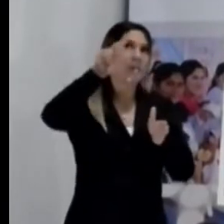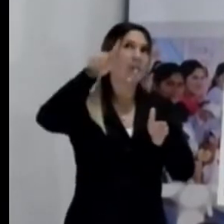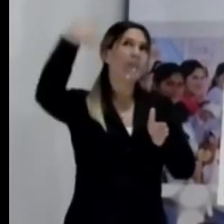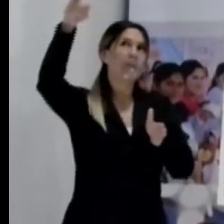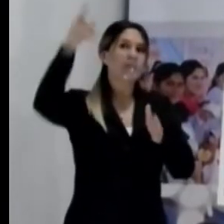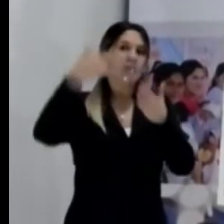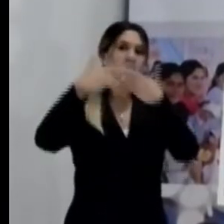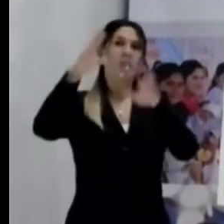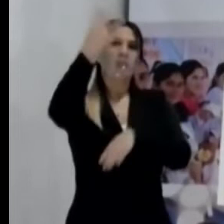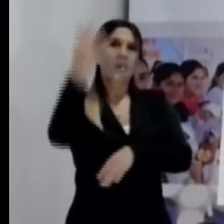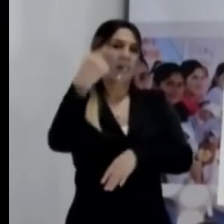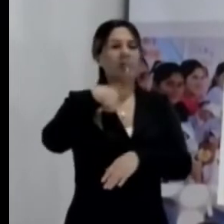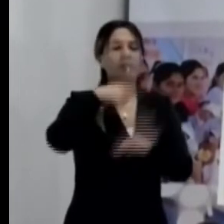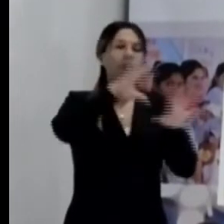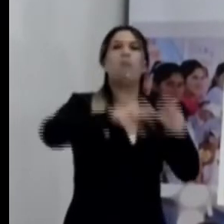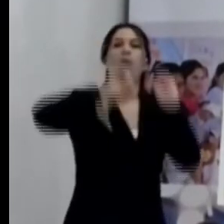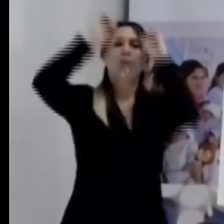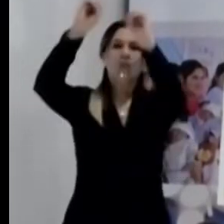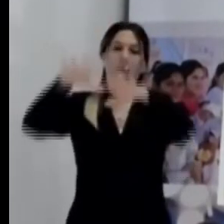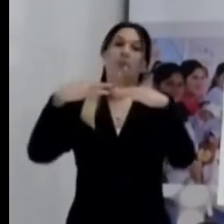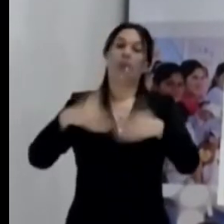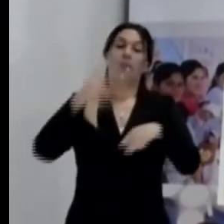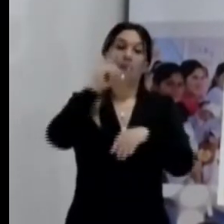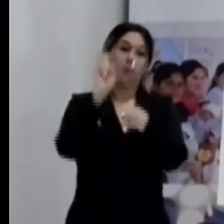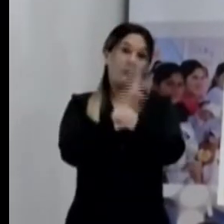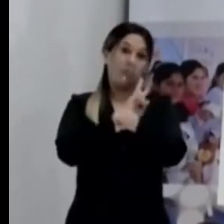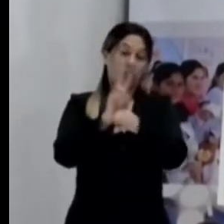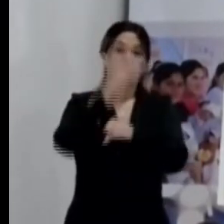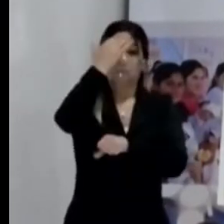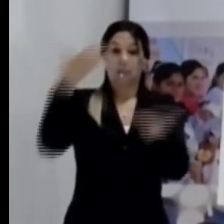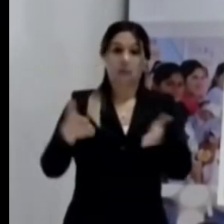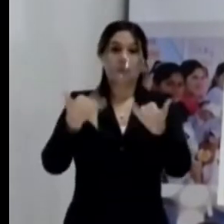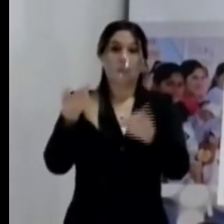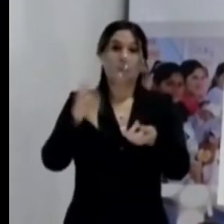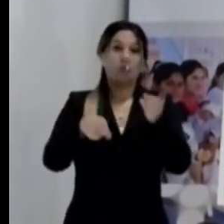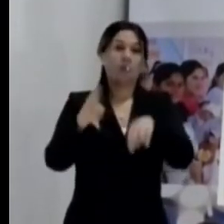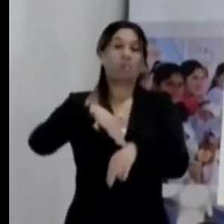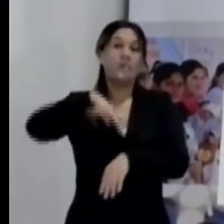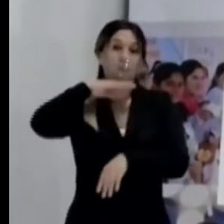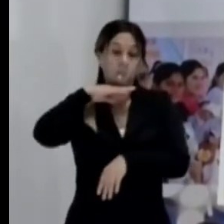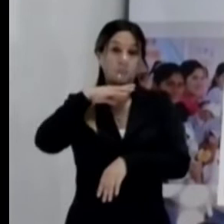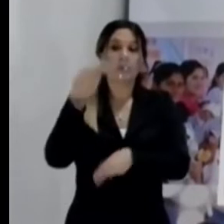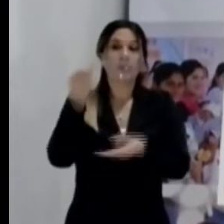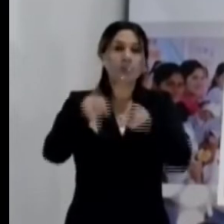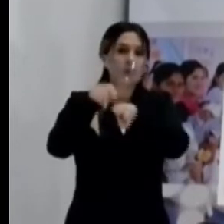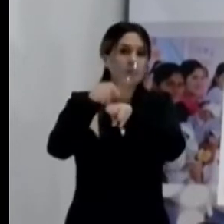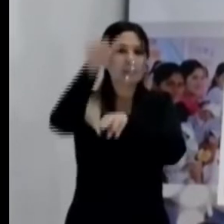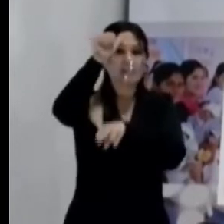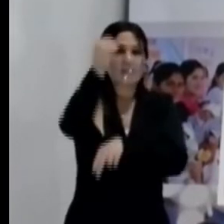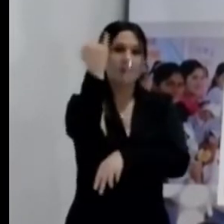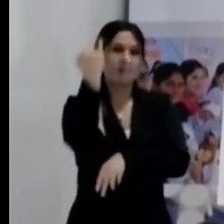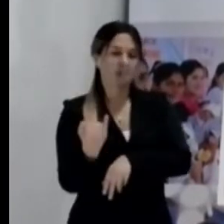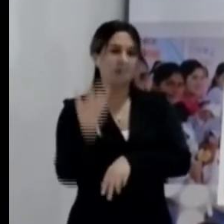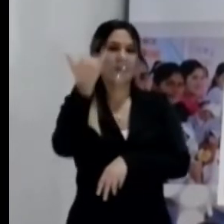varias personas. Tenemos muchos fallecidos que en general tienen el perfil de riesgo vulnerable y esas personas